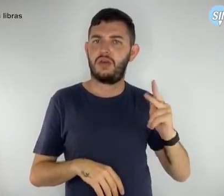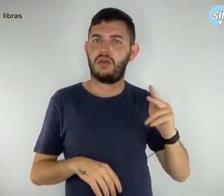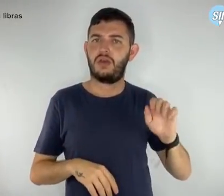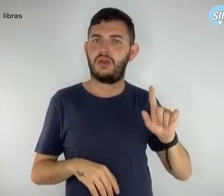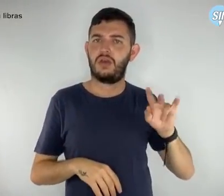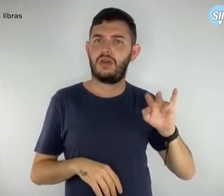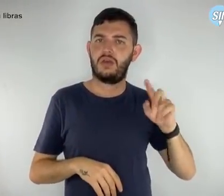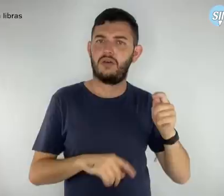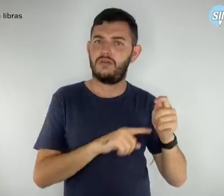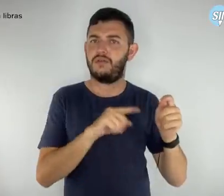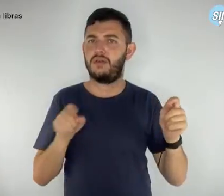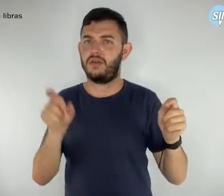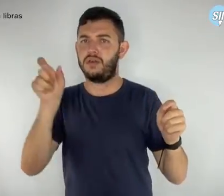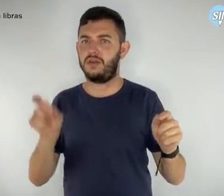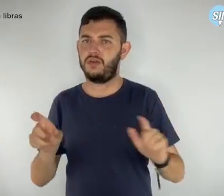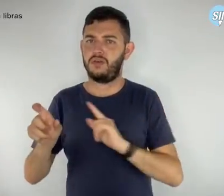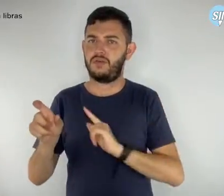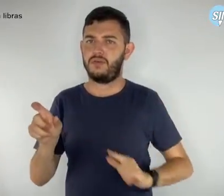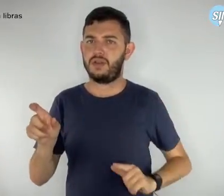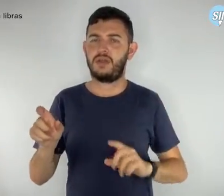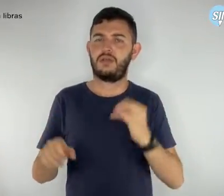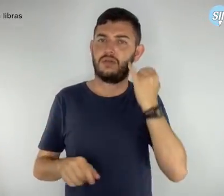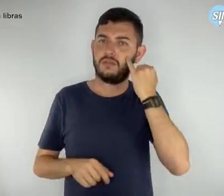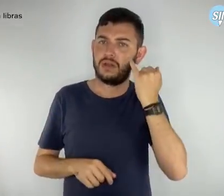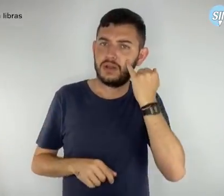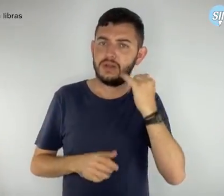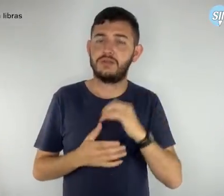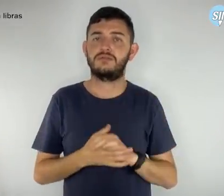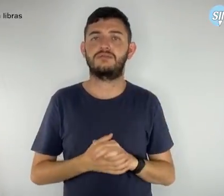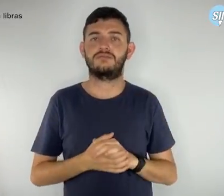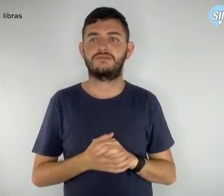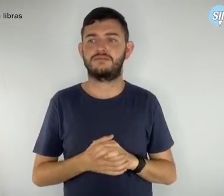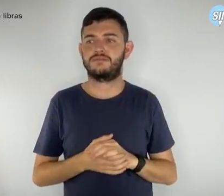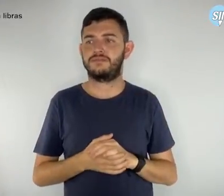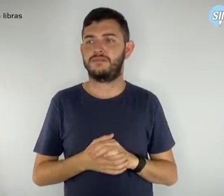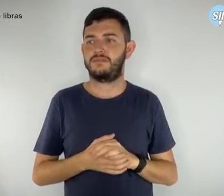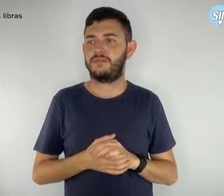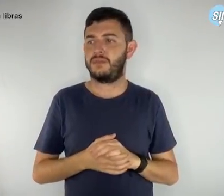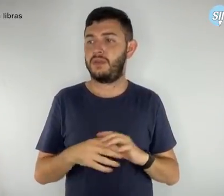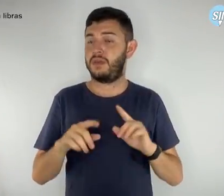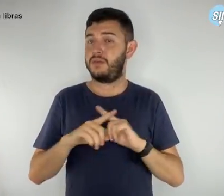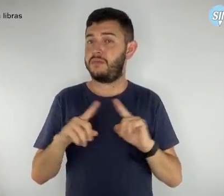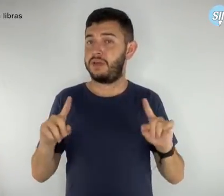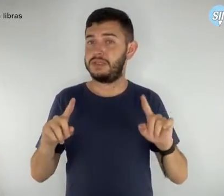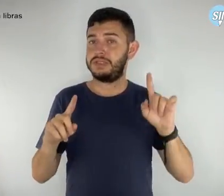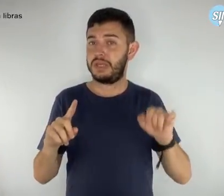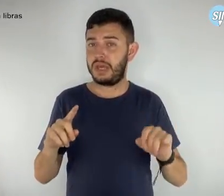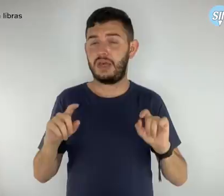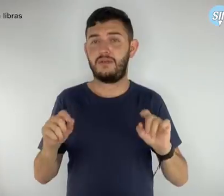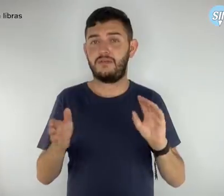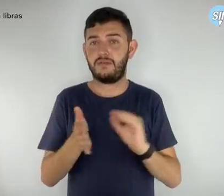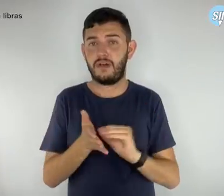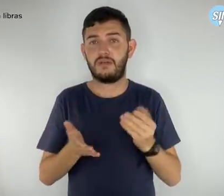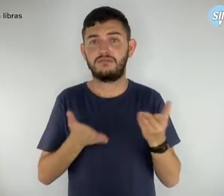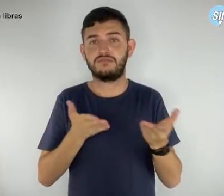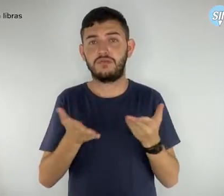Paranaguá e o governador Ibanez Rocha, se de desprestígio ou estratégia.